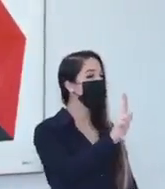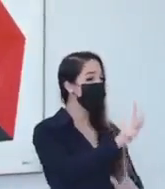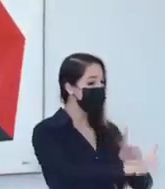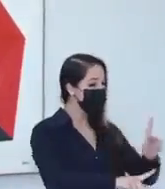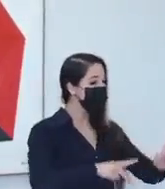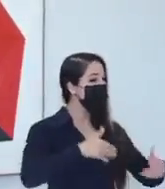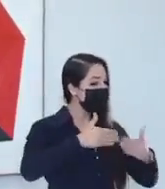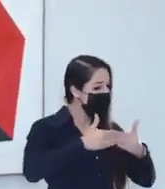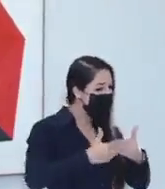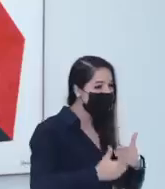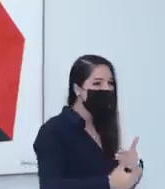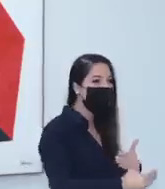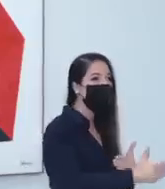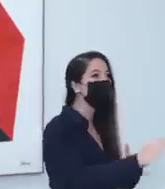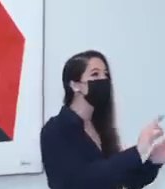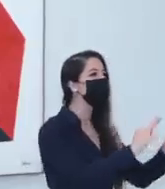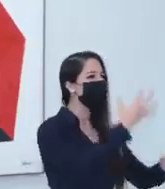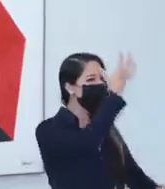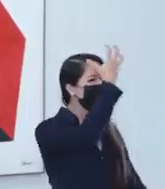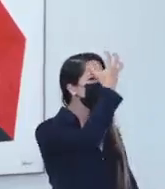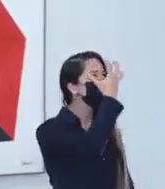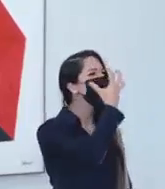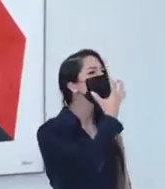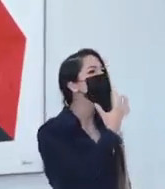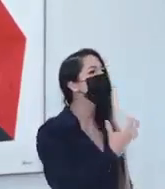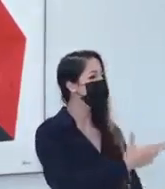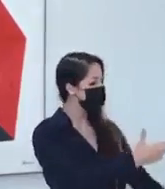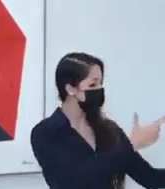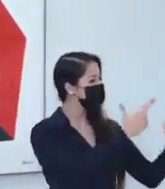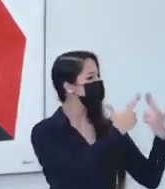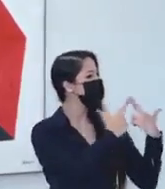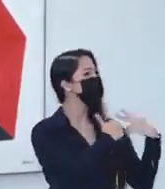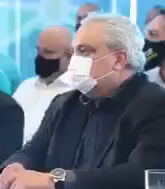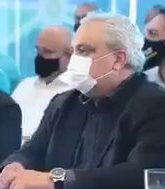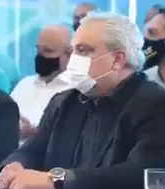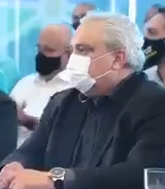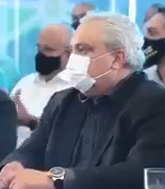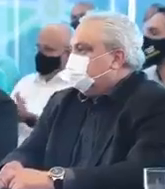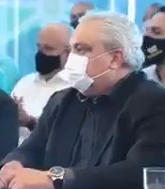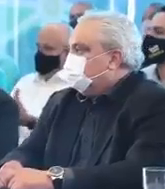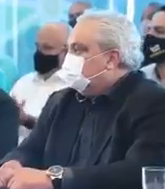esse projeto com muita seriedade e muita competência.